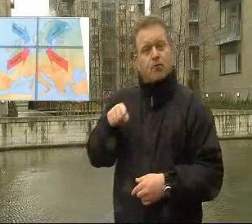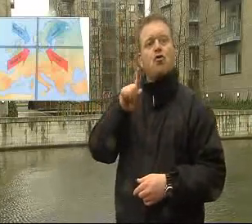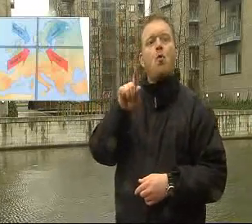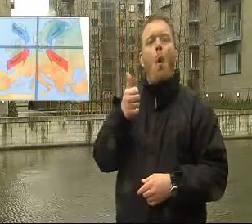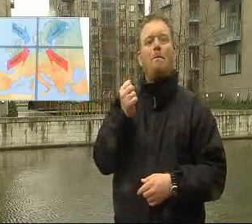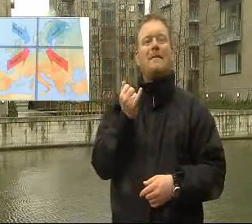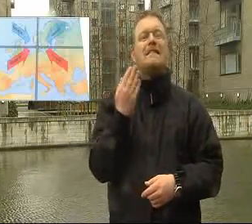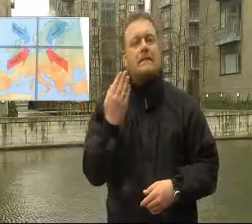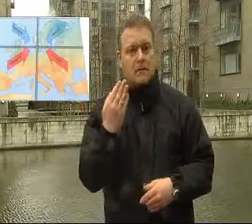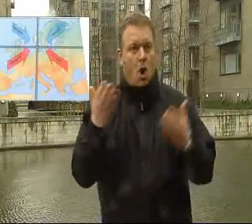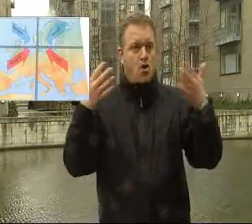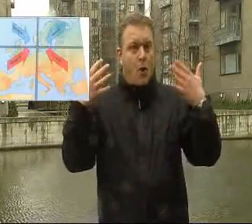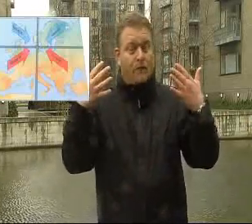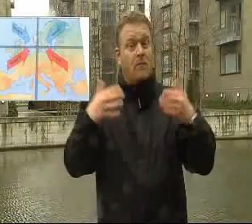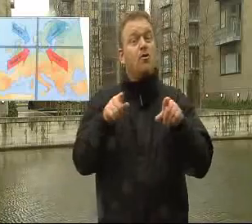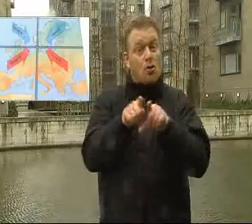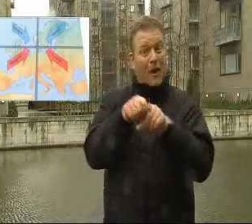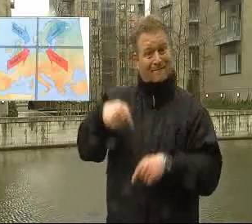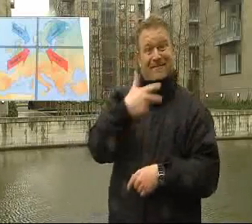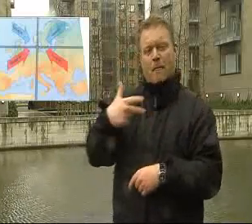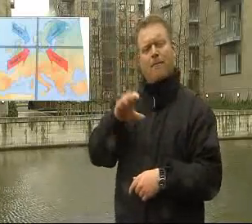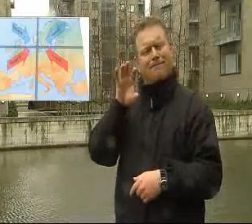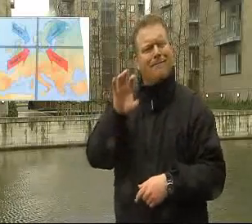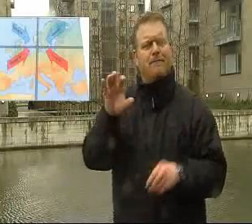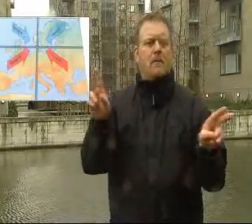Og den giver ferievejr med solskind og mulighed for hedebølge.